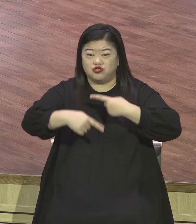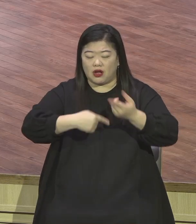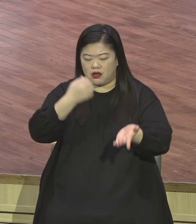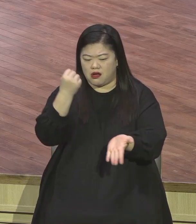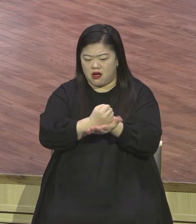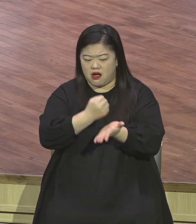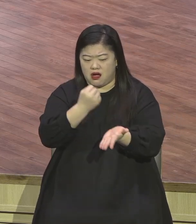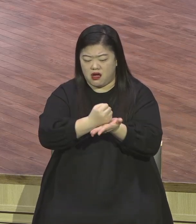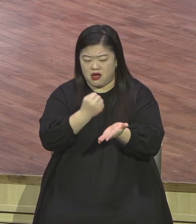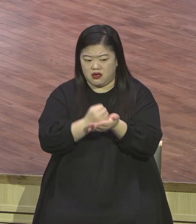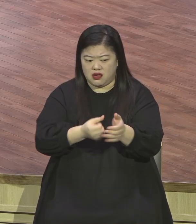인마누엘을 누리니까